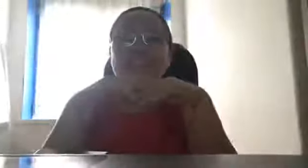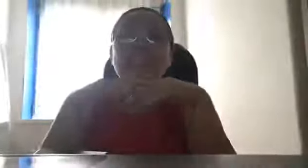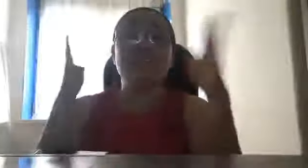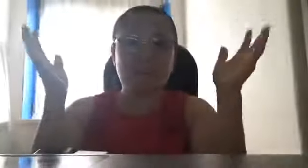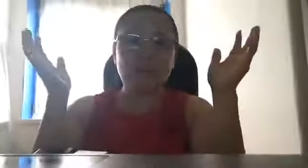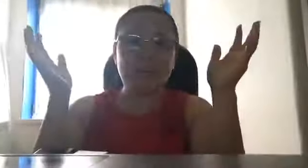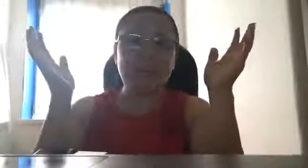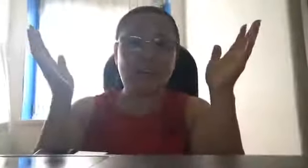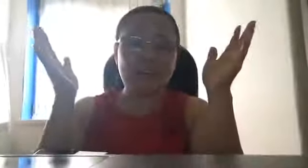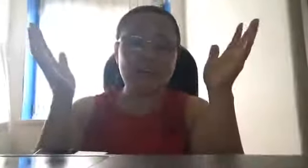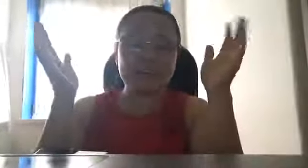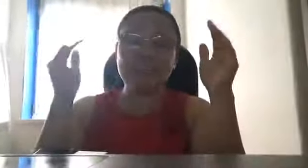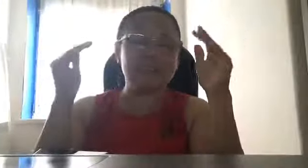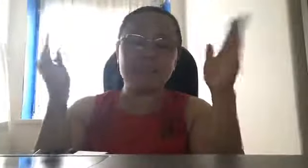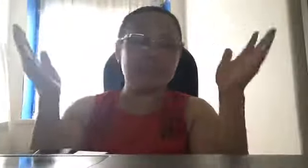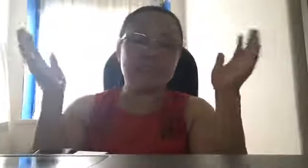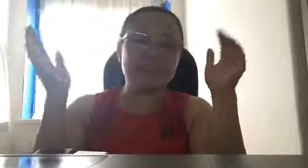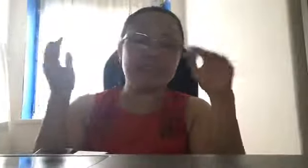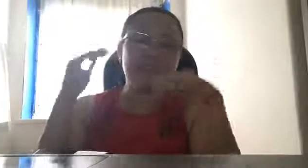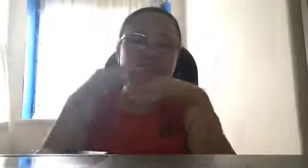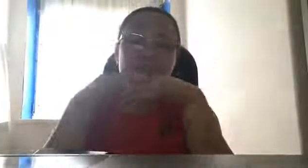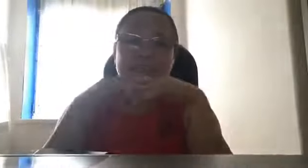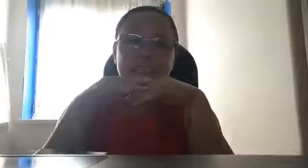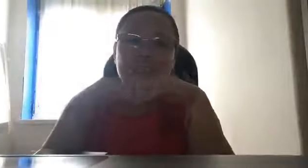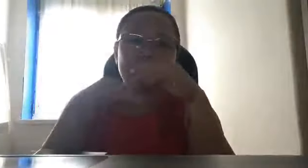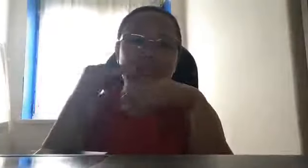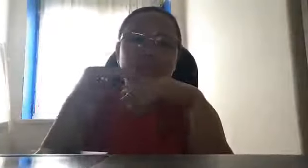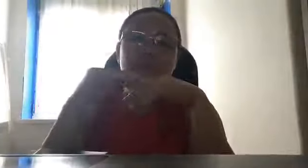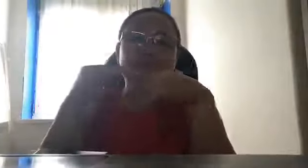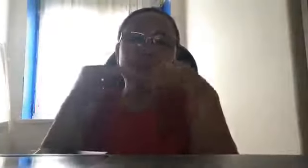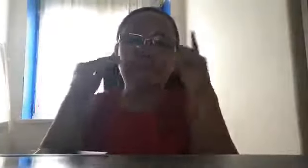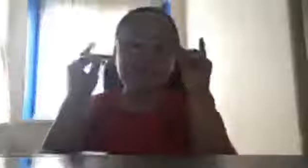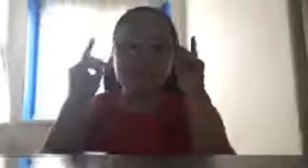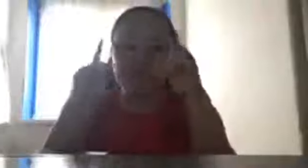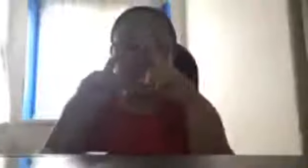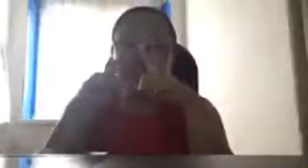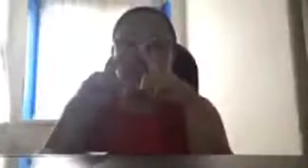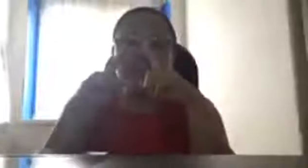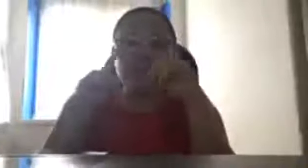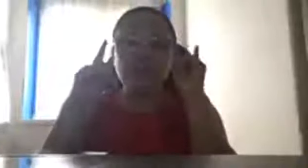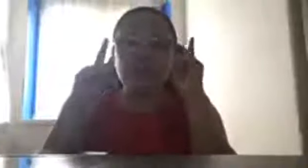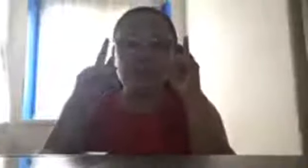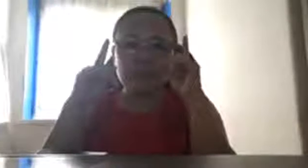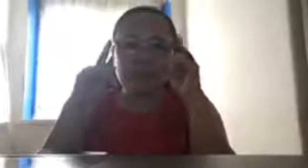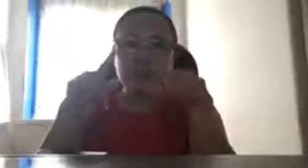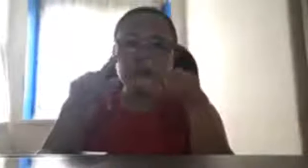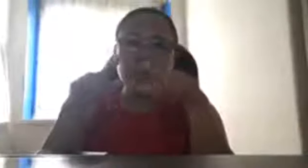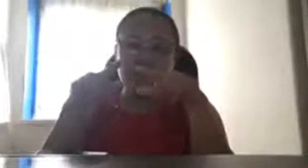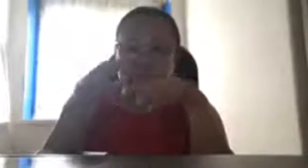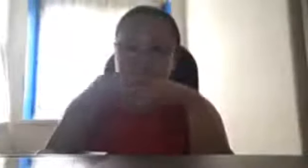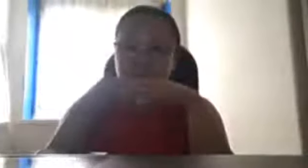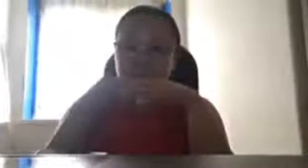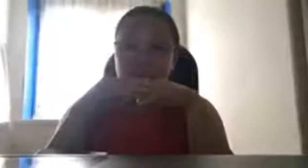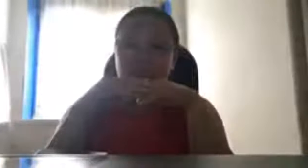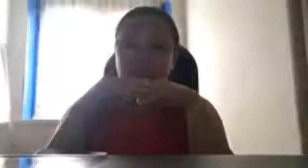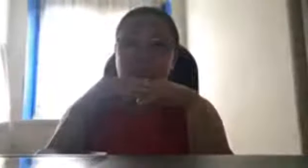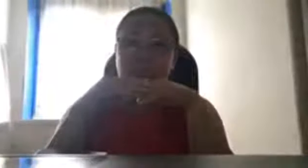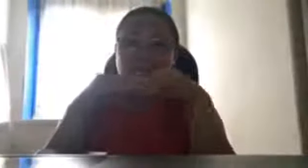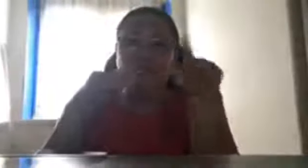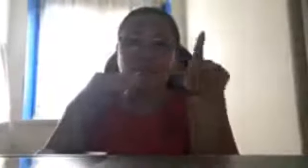In short, ha? In short, literally, kasi hindi, nung mula nung umupo si Kore, alam